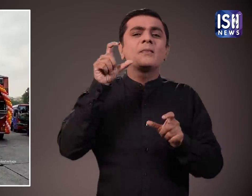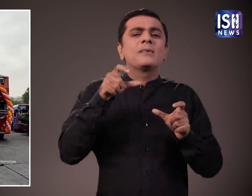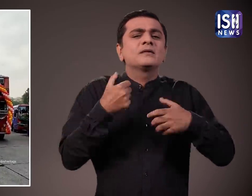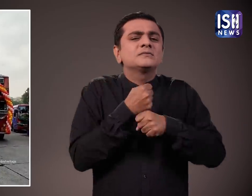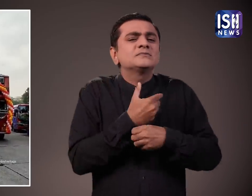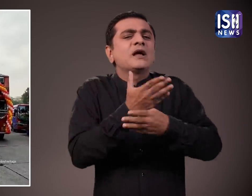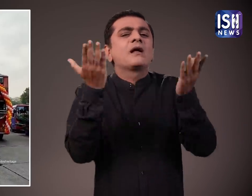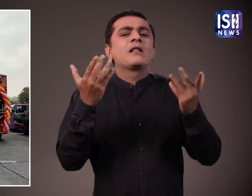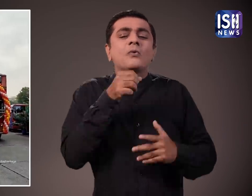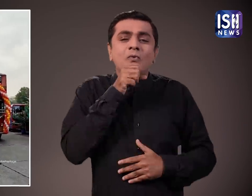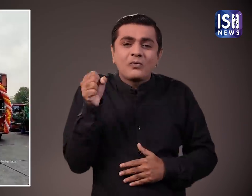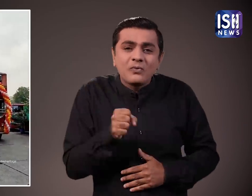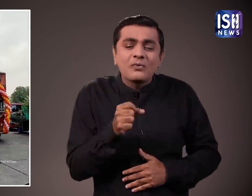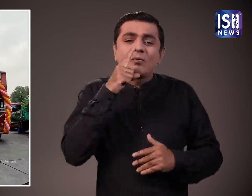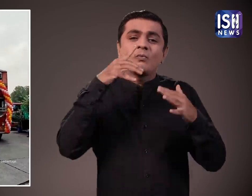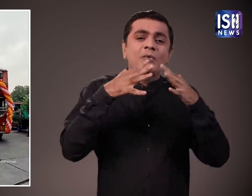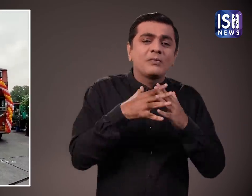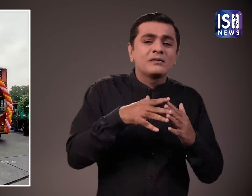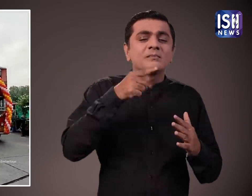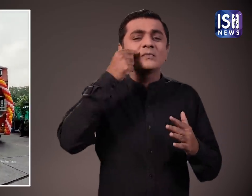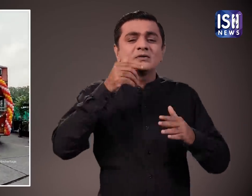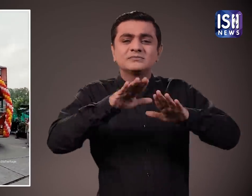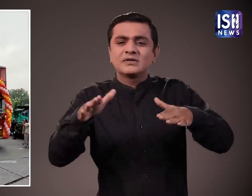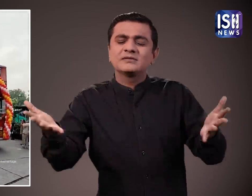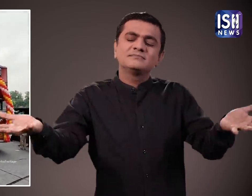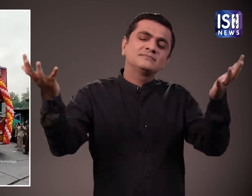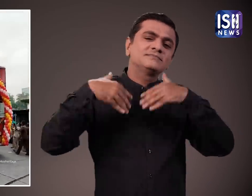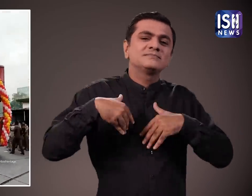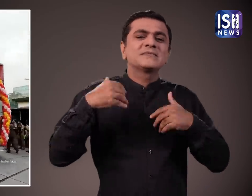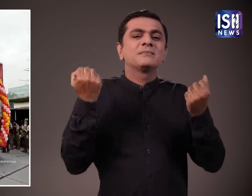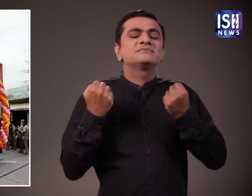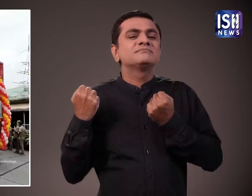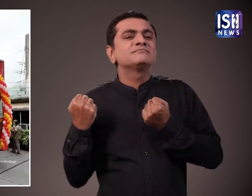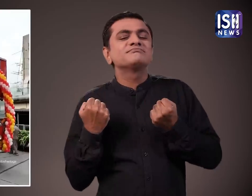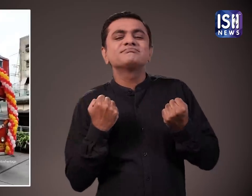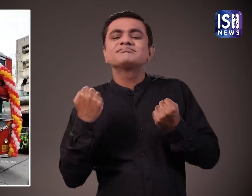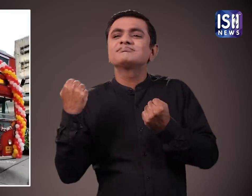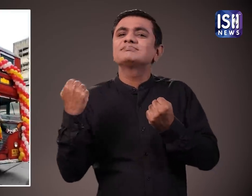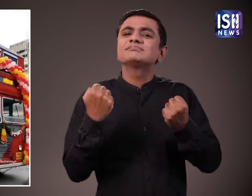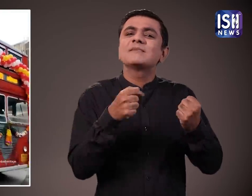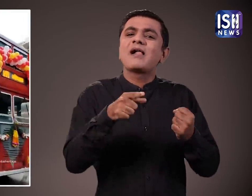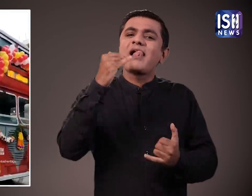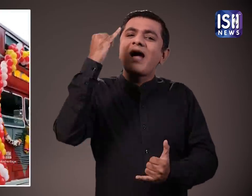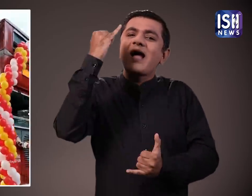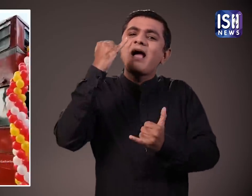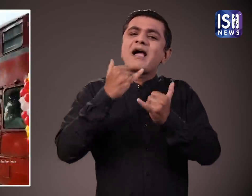सभी आयूवर्ग के पुरुष और महिलाएं बस में बैठे और आखरी बार इस अनुभव को संजोया